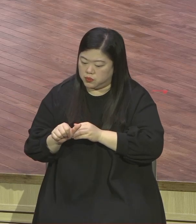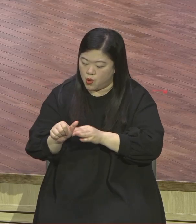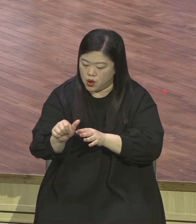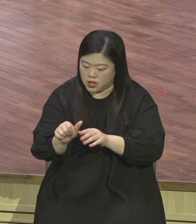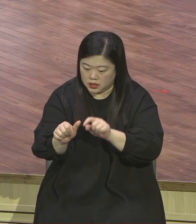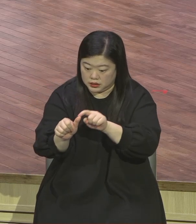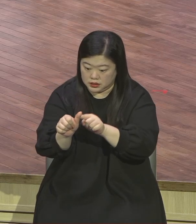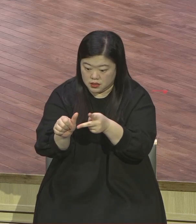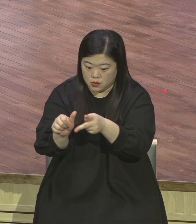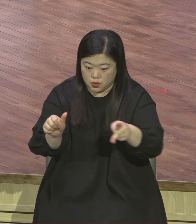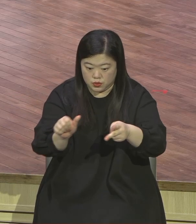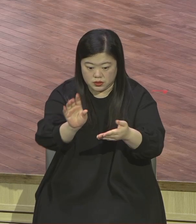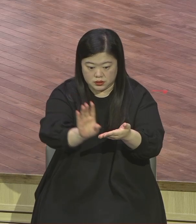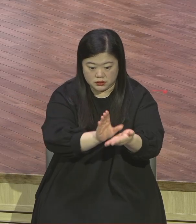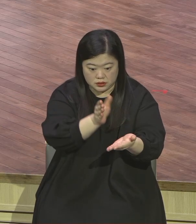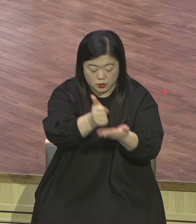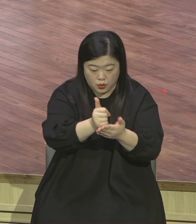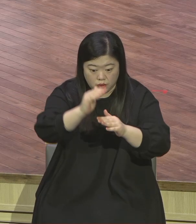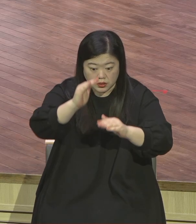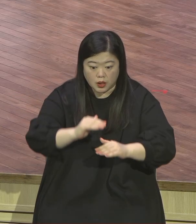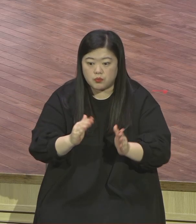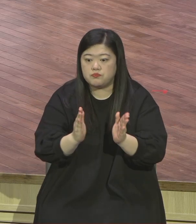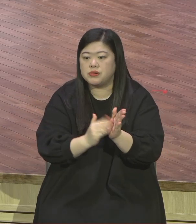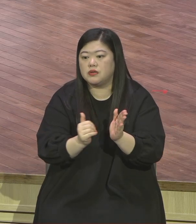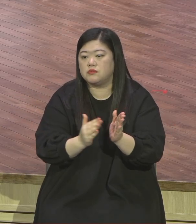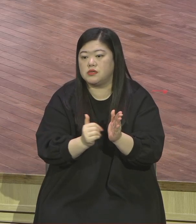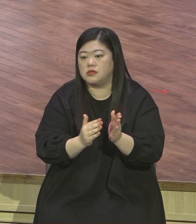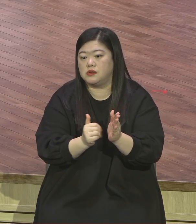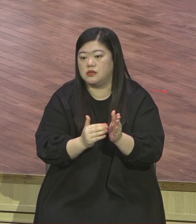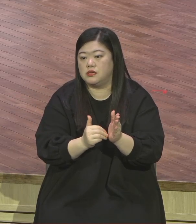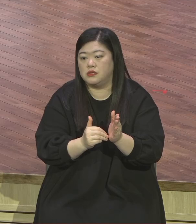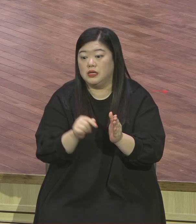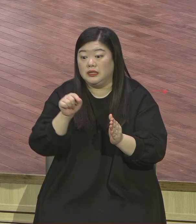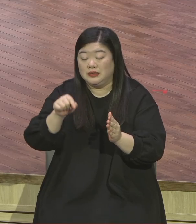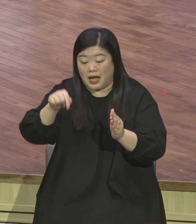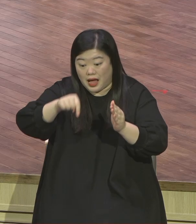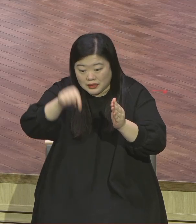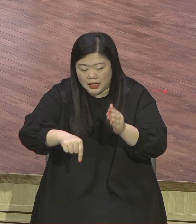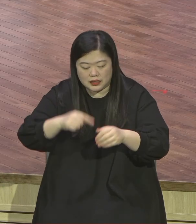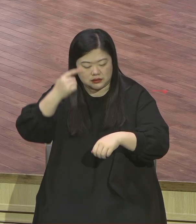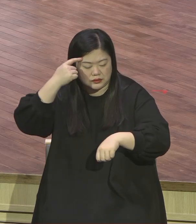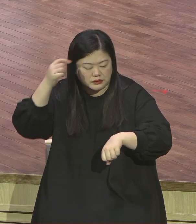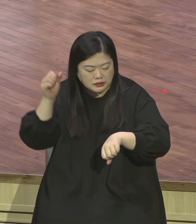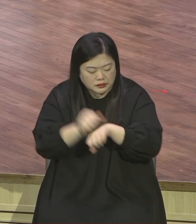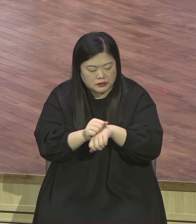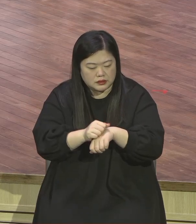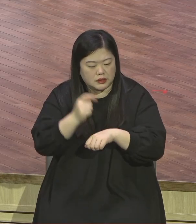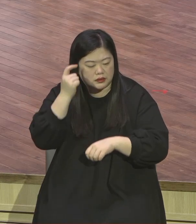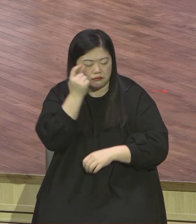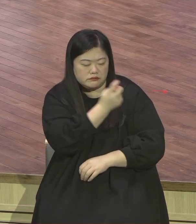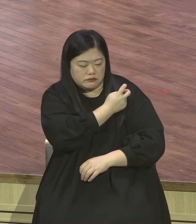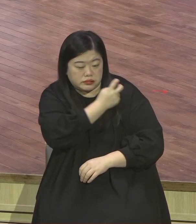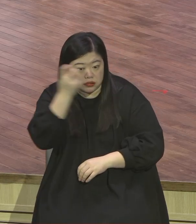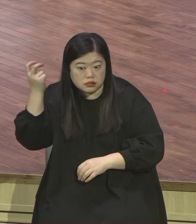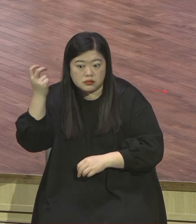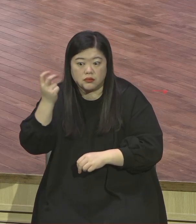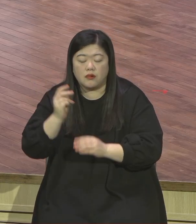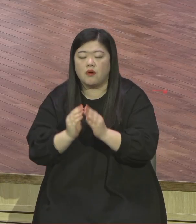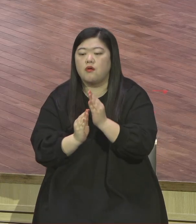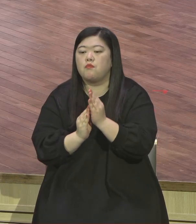안에 있는 뭐요 지혜와 지식의 보화 그것이